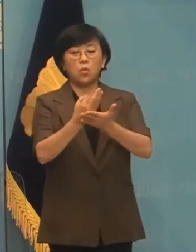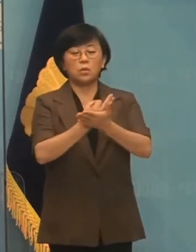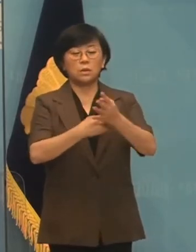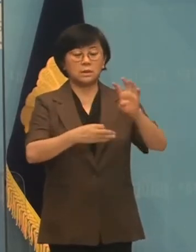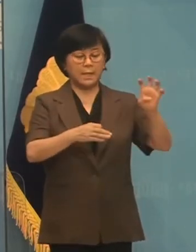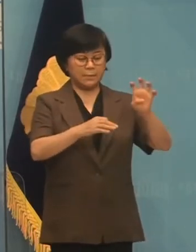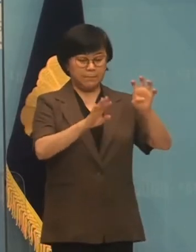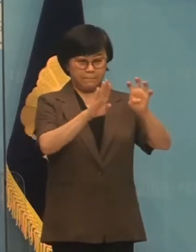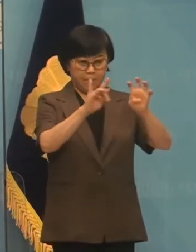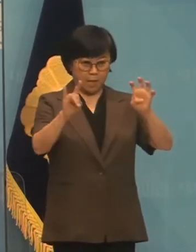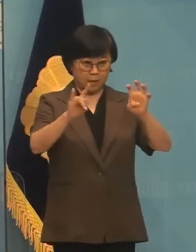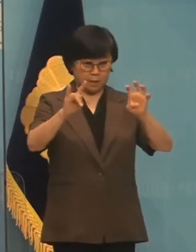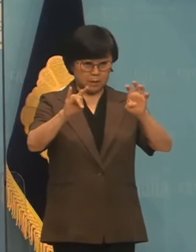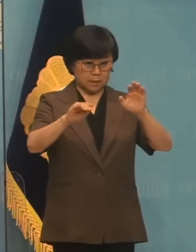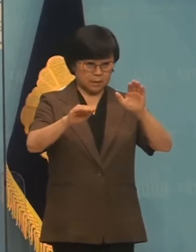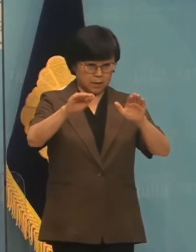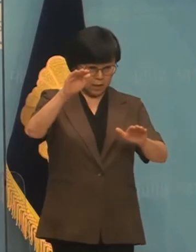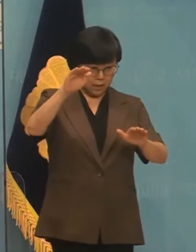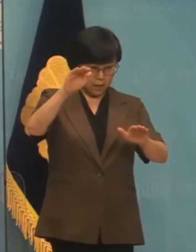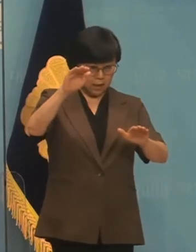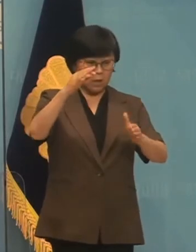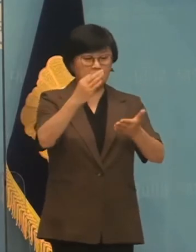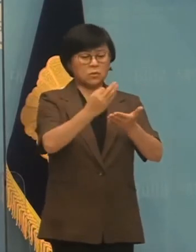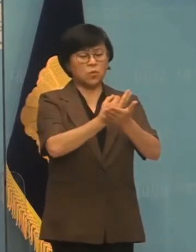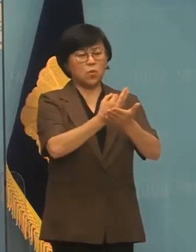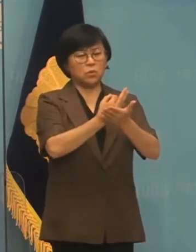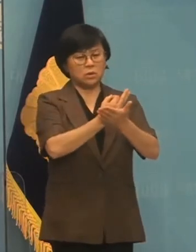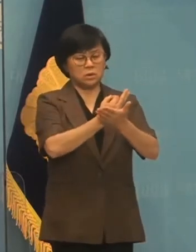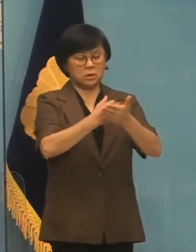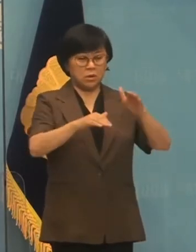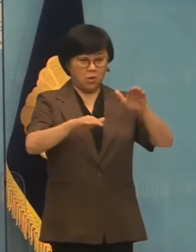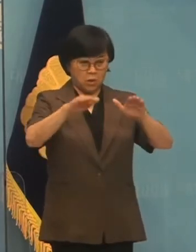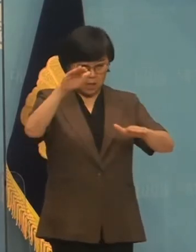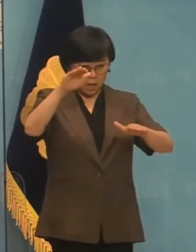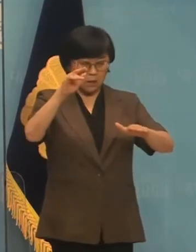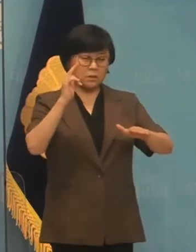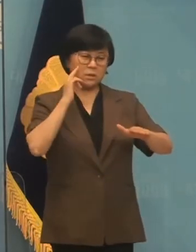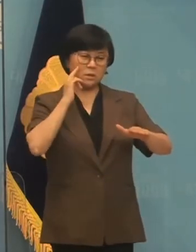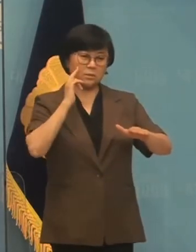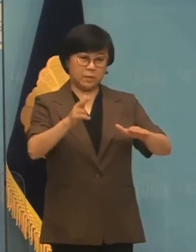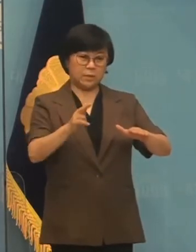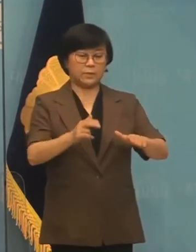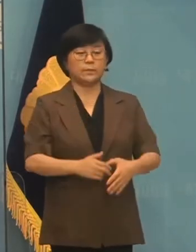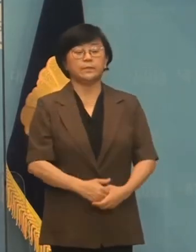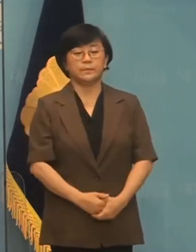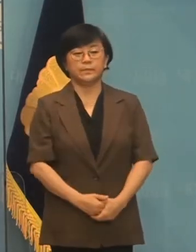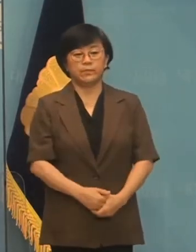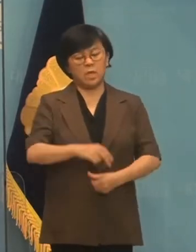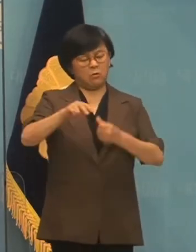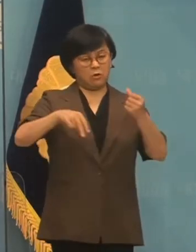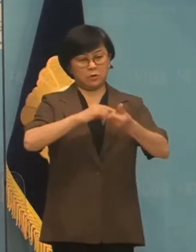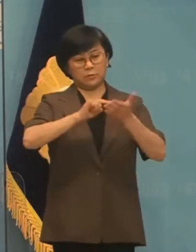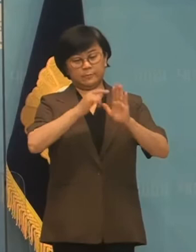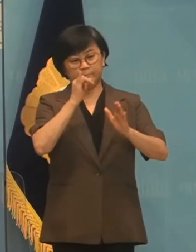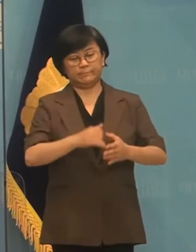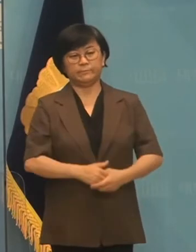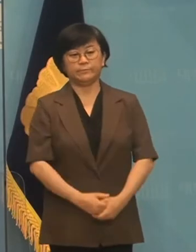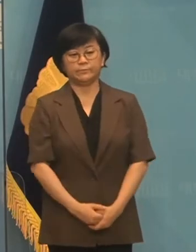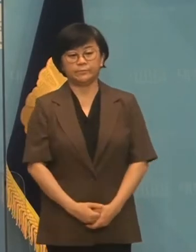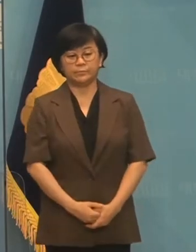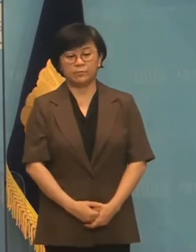40배나 차이가 날 정도로 소득격차, 소득불평등이 매우 심각한 것으로 나타났습니다.